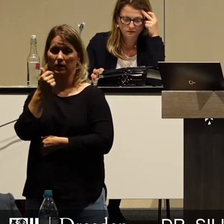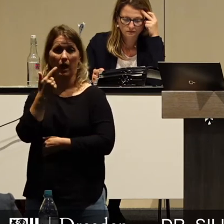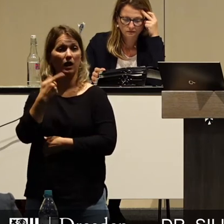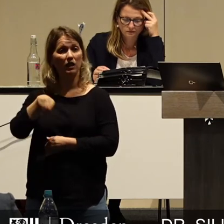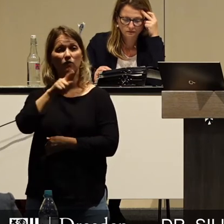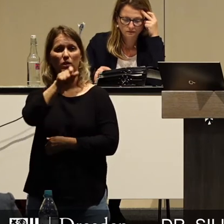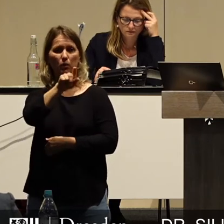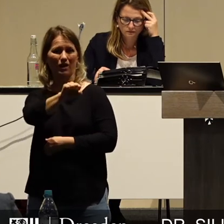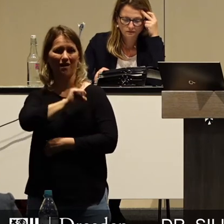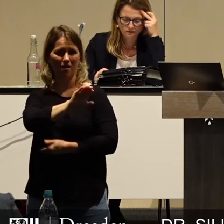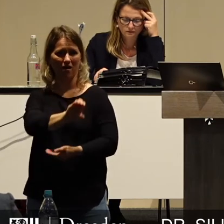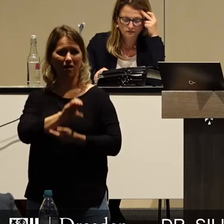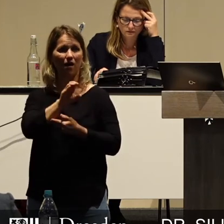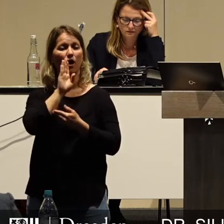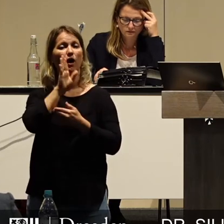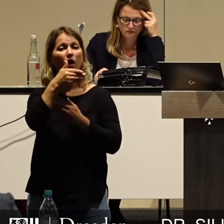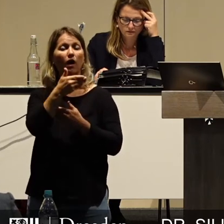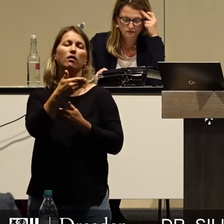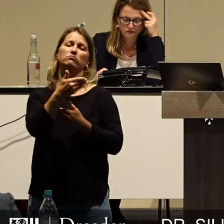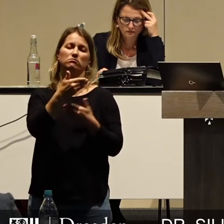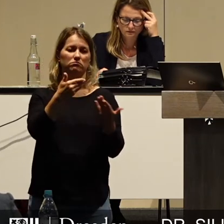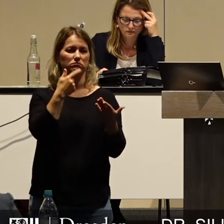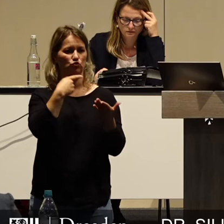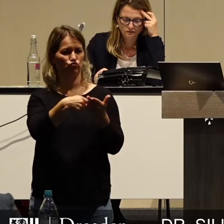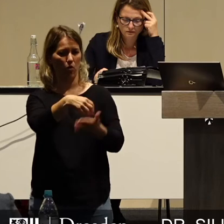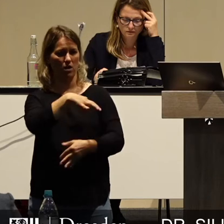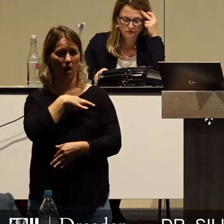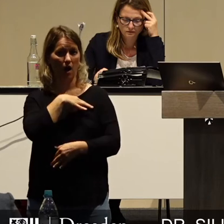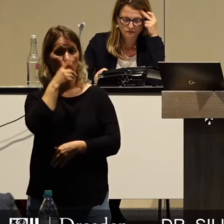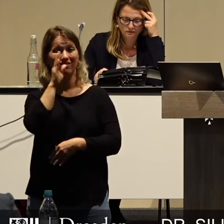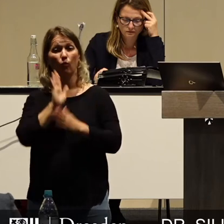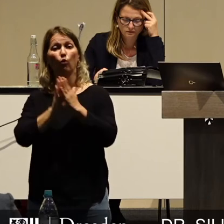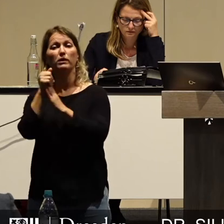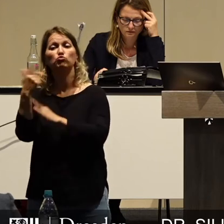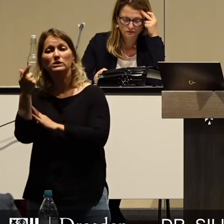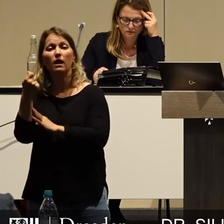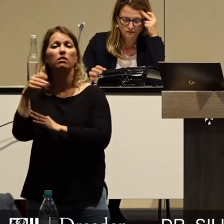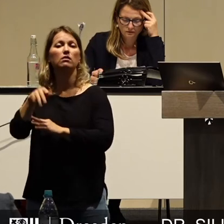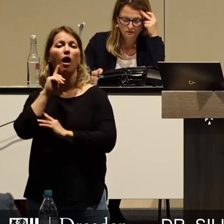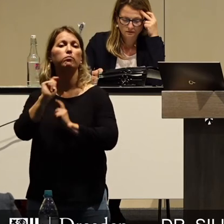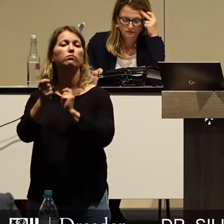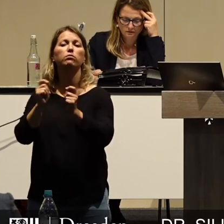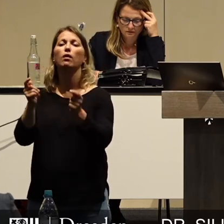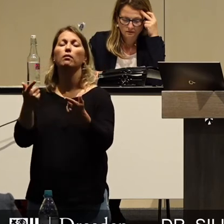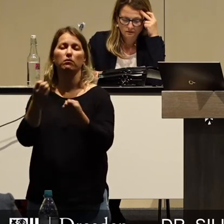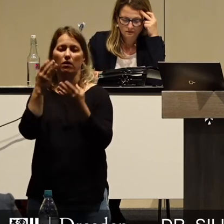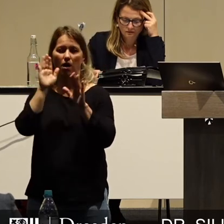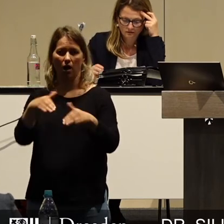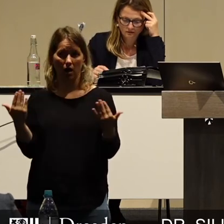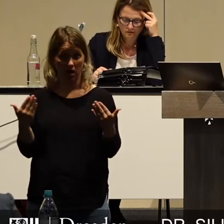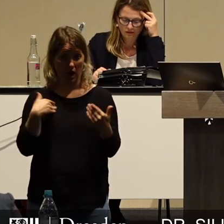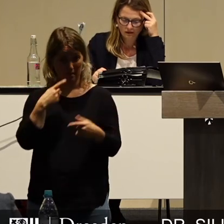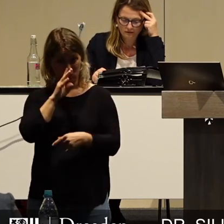unserer Bürger. Überschüsse verbraten kann jeder. Eine wirklich verantwortungsvolle und nachhaltige Politik für Dresden wird aber ohne